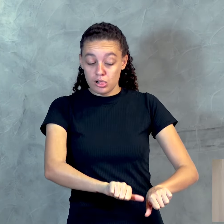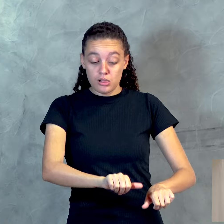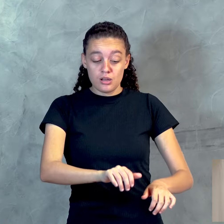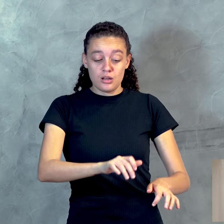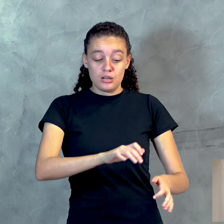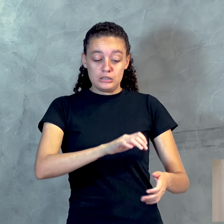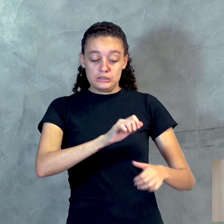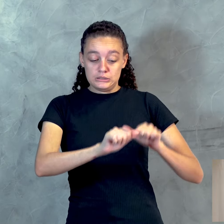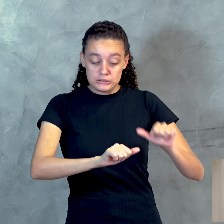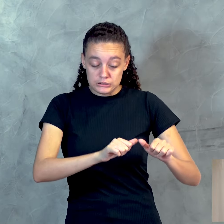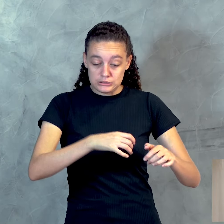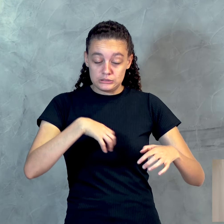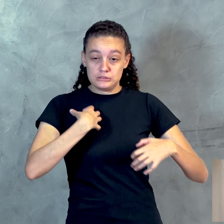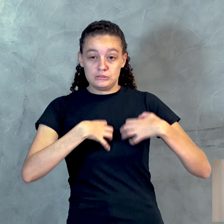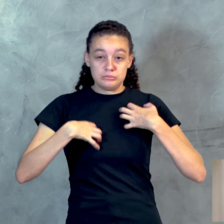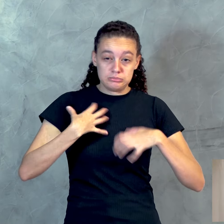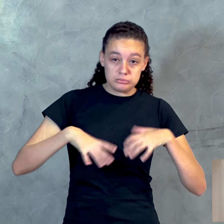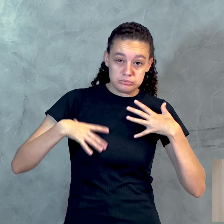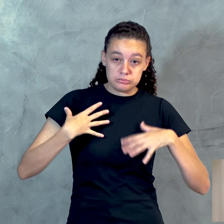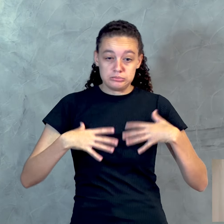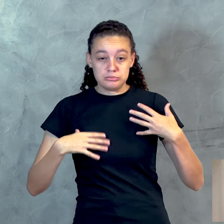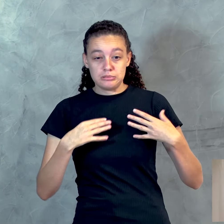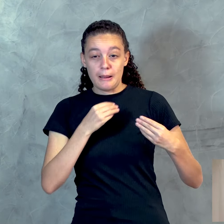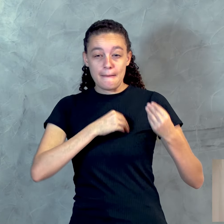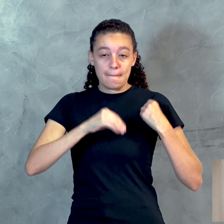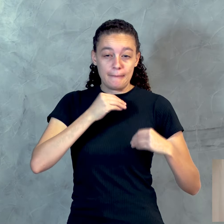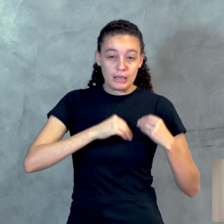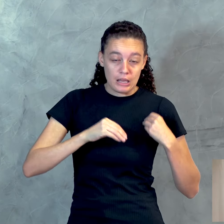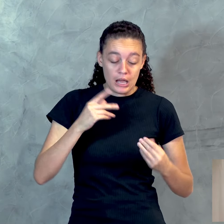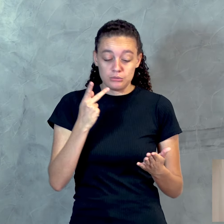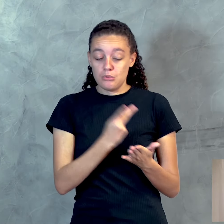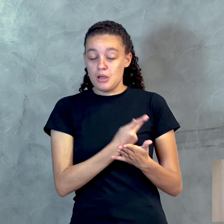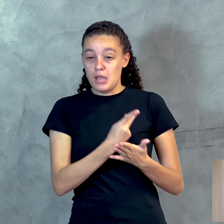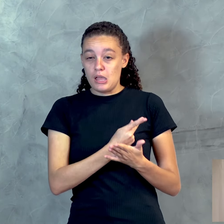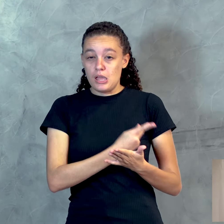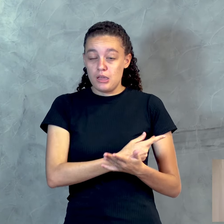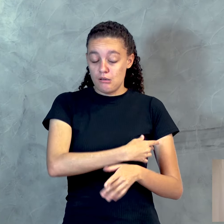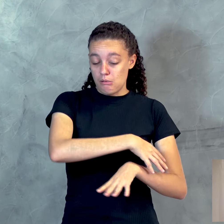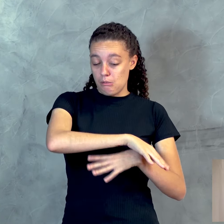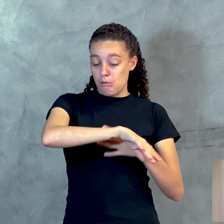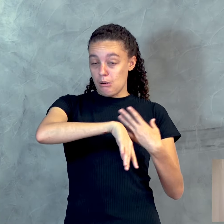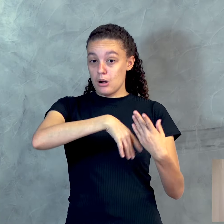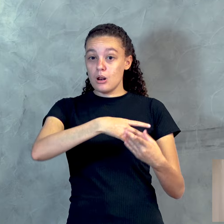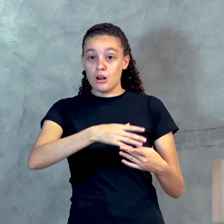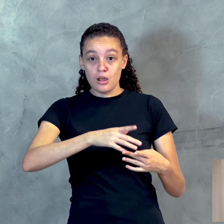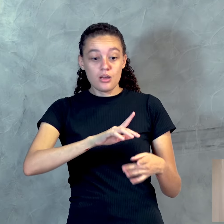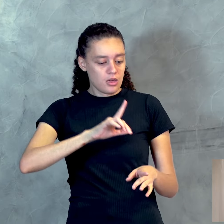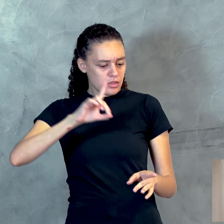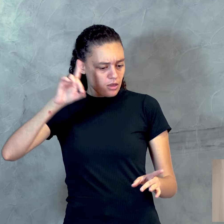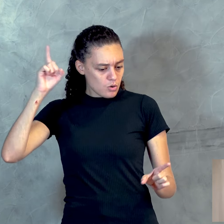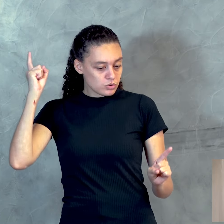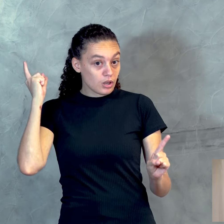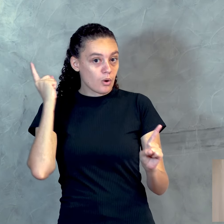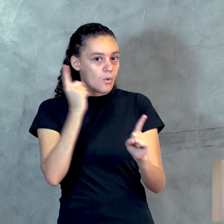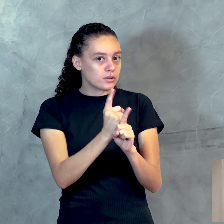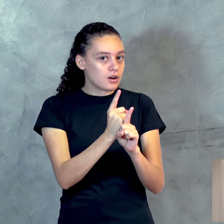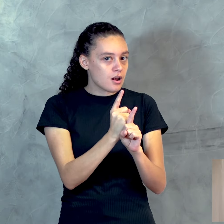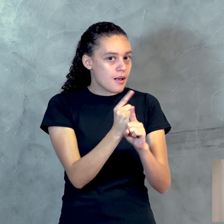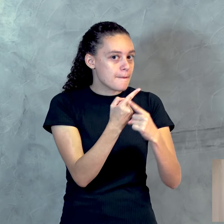reformas, de agitação, atolado no pecado, na lama do pecado. Mas Deus tem três